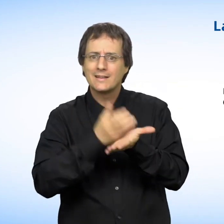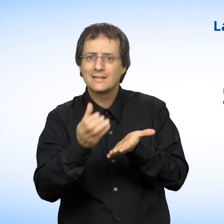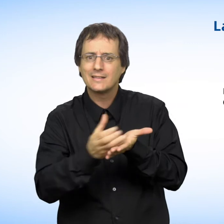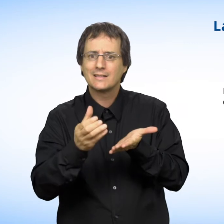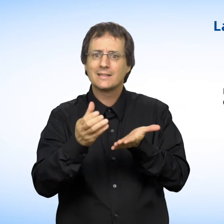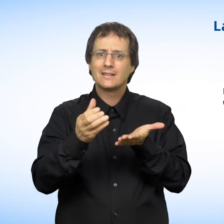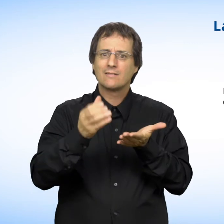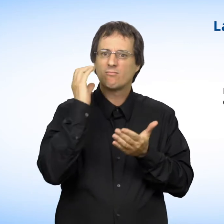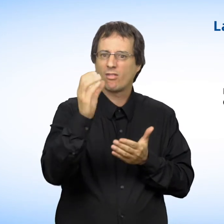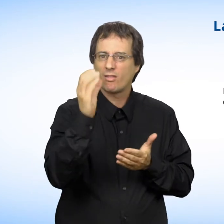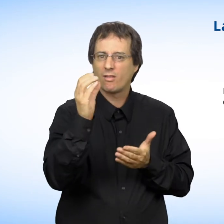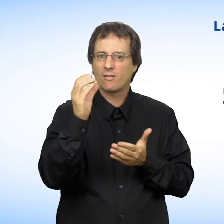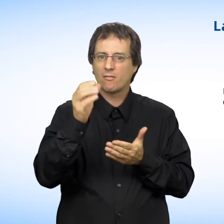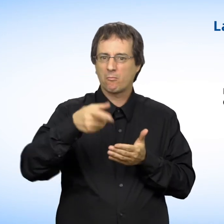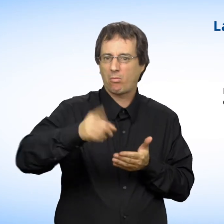en raison de votre condition sociale.